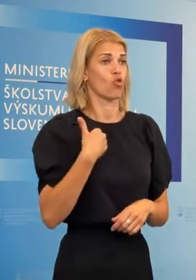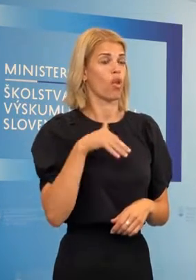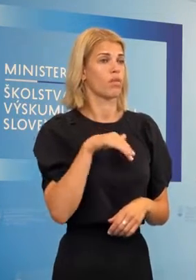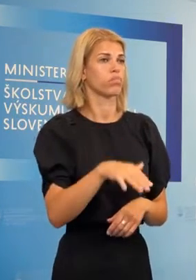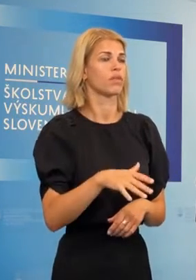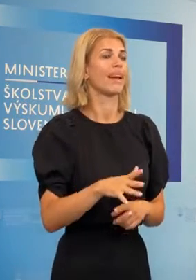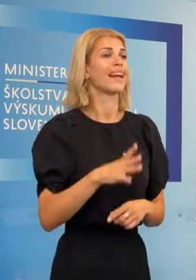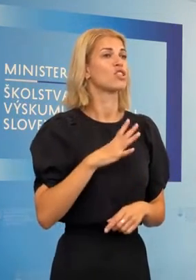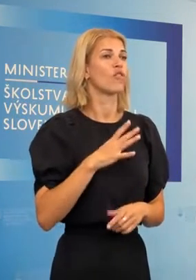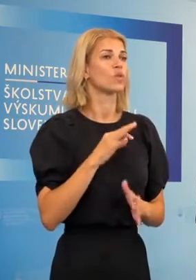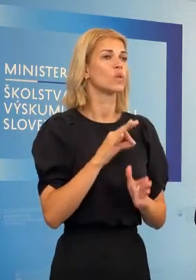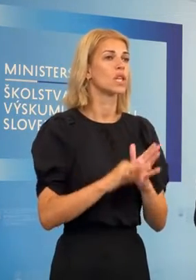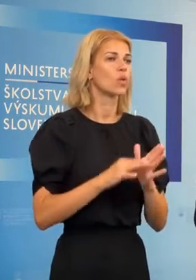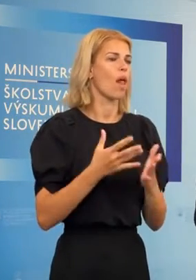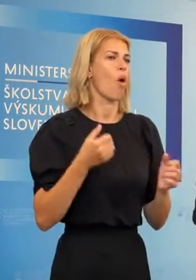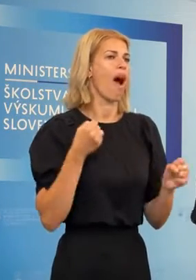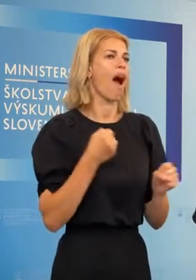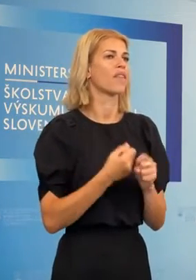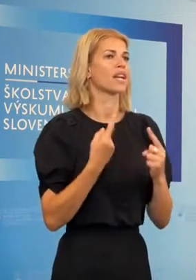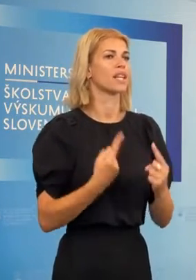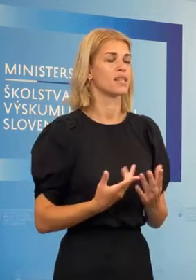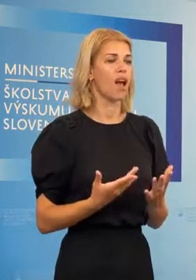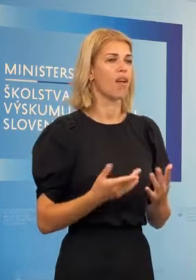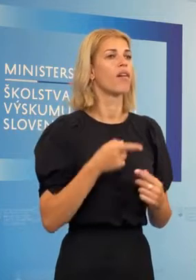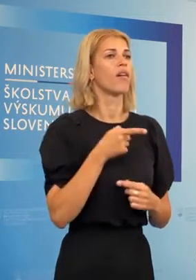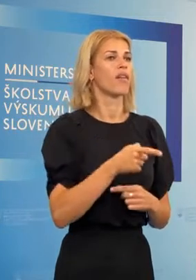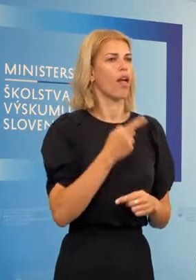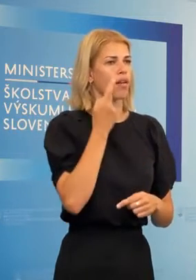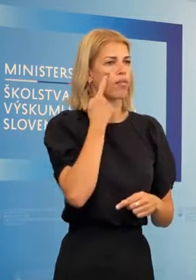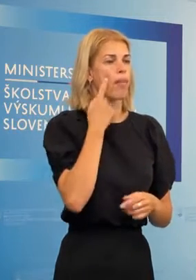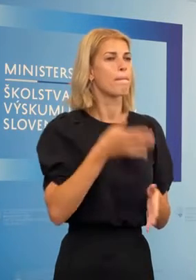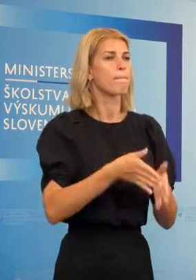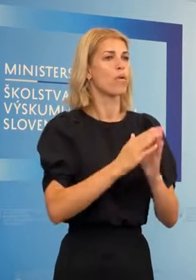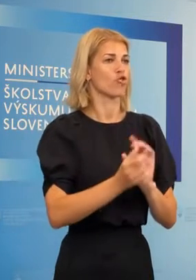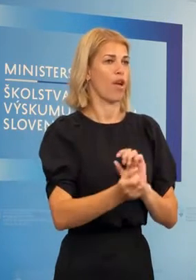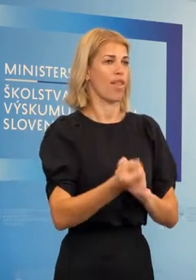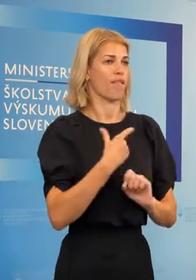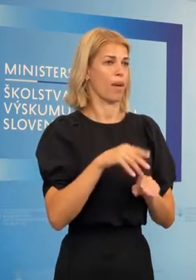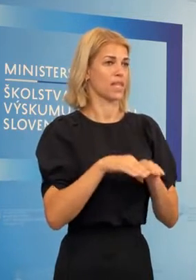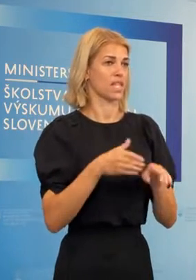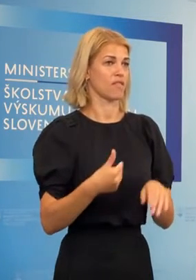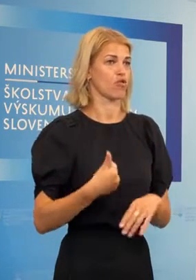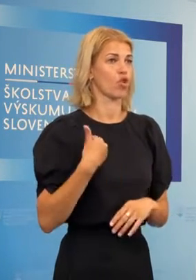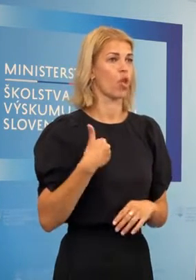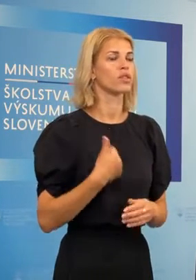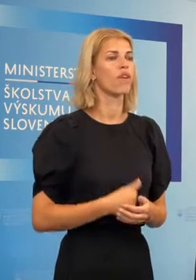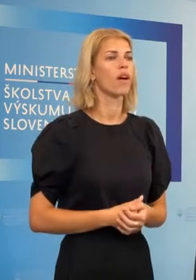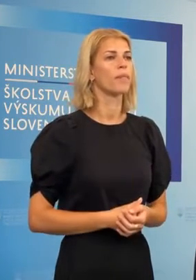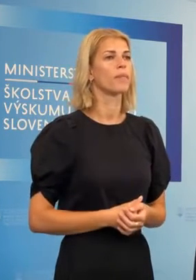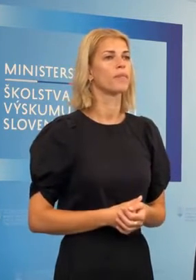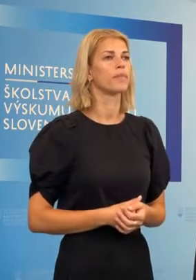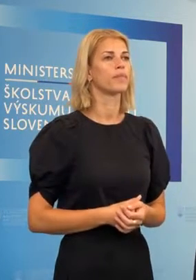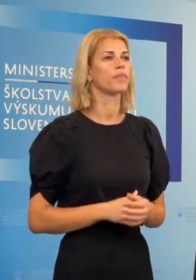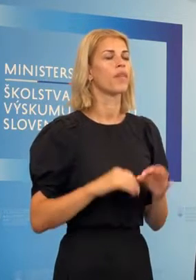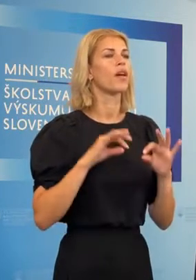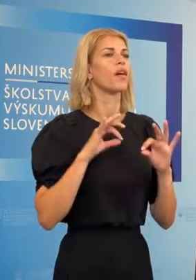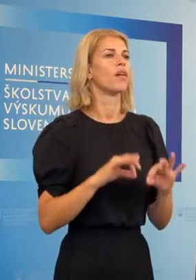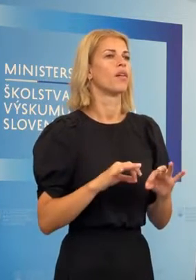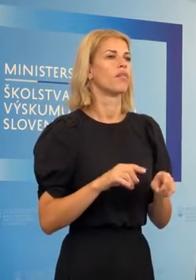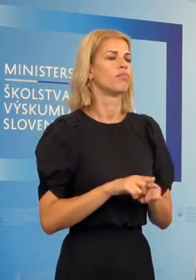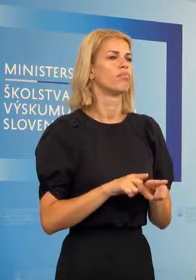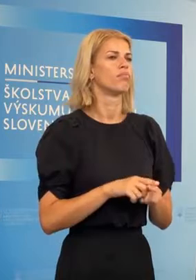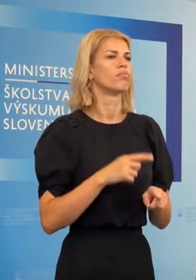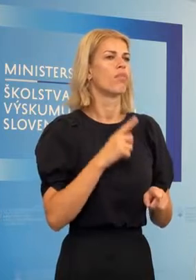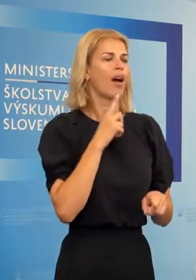situácie alebo haverinné stavy, tak poslal si požiadavku k nám na rezort školstva. Tie takzvané, že